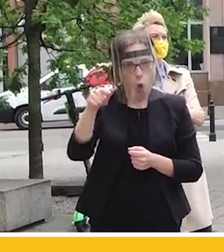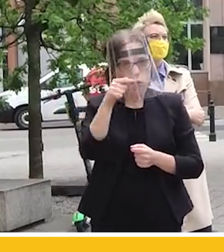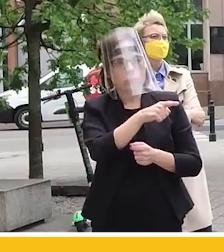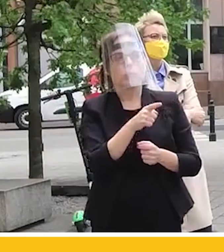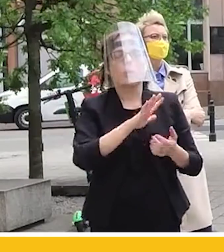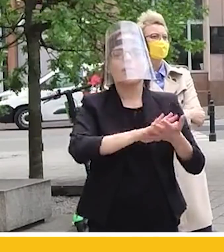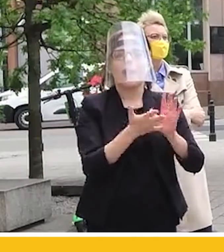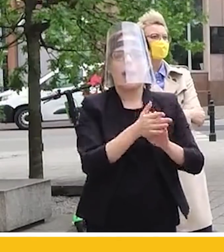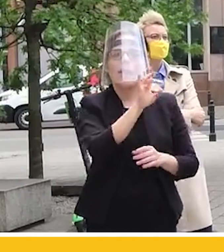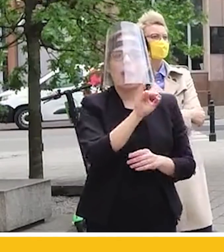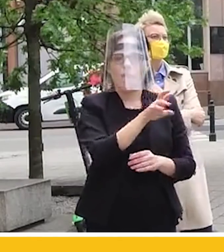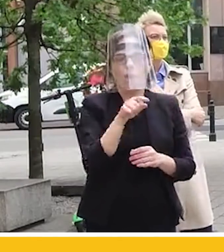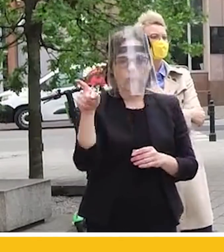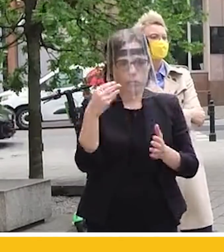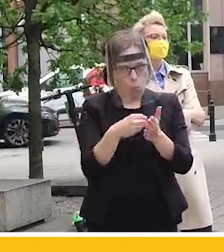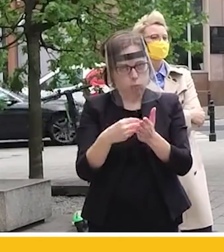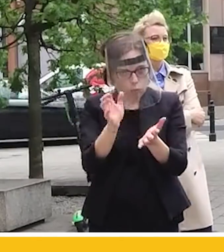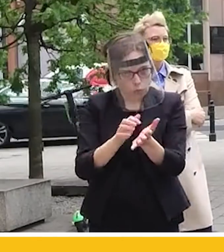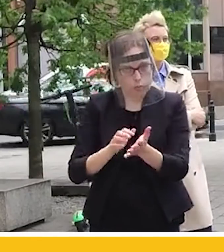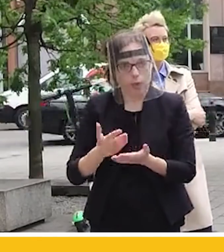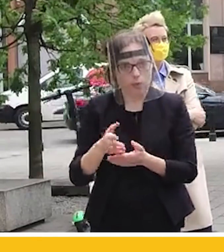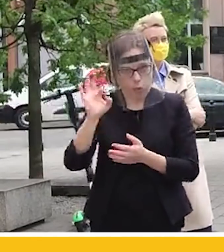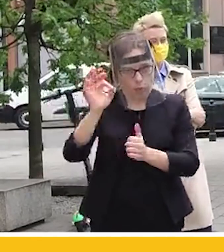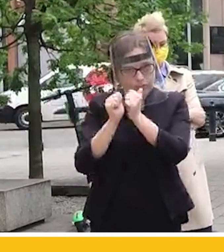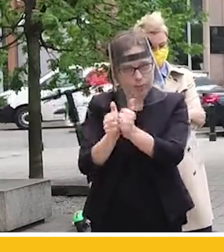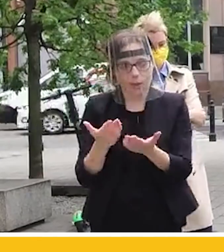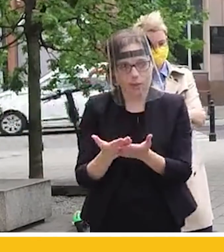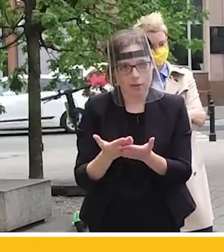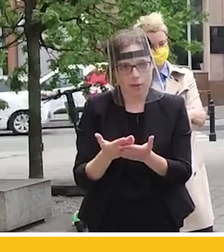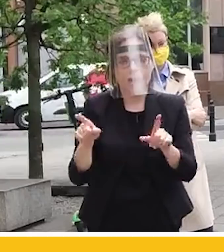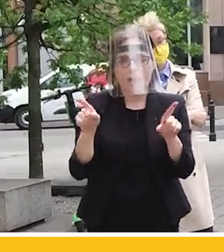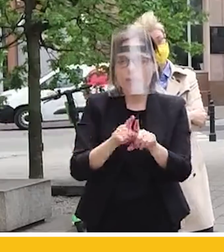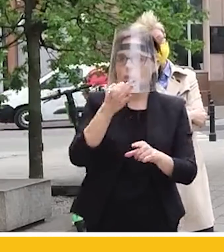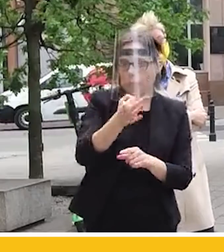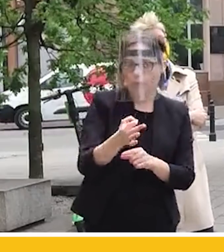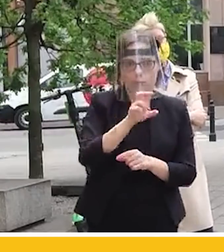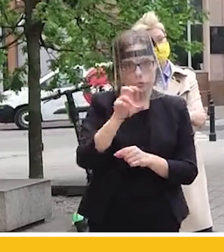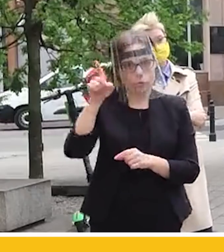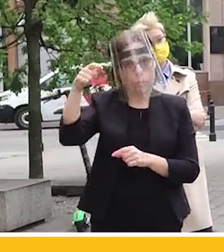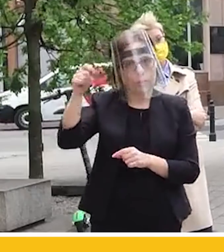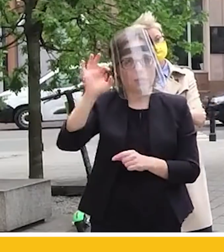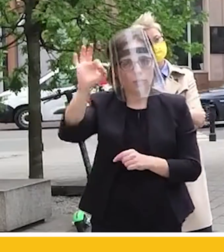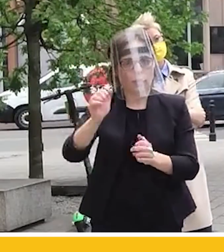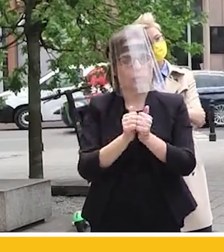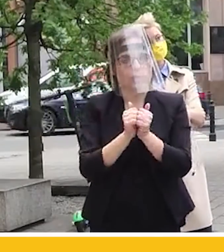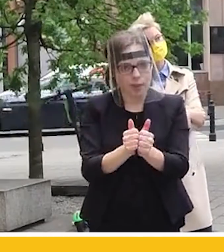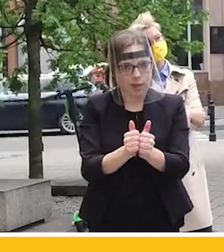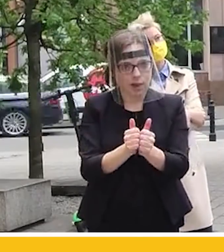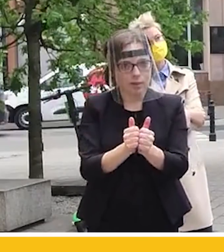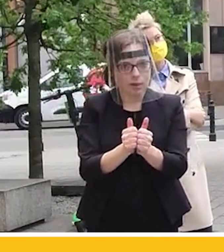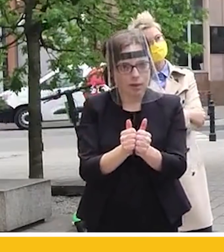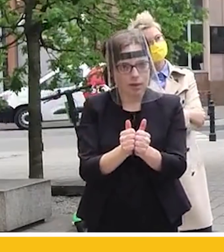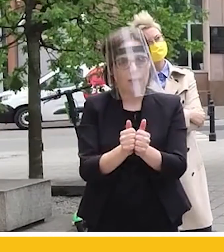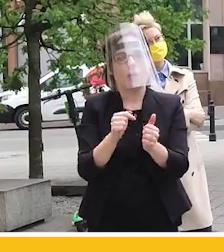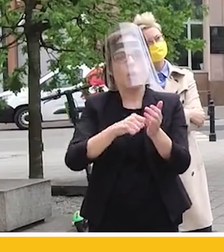w Garwolinie. W jaki sposób do zadań prezydenta Rzeczpospolitej, które wiążą się wprost z wykonywaniem tego urzędu, służy ta